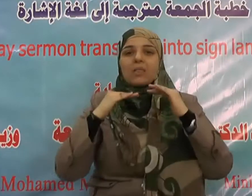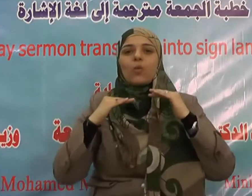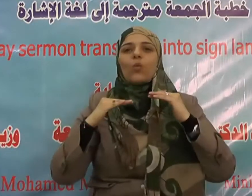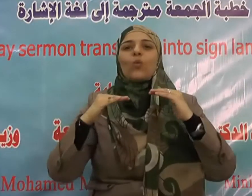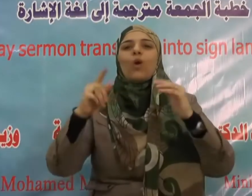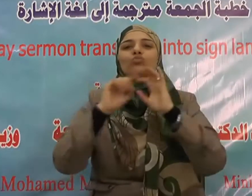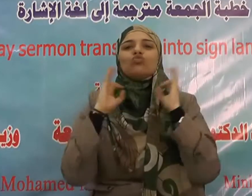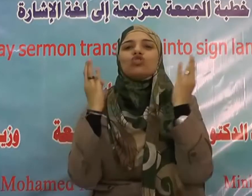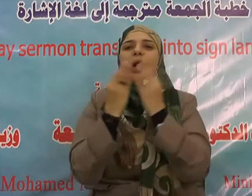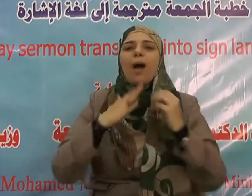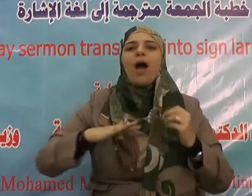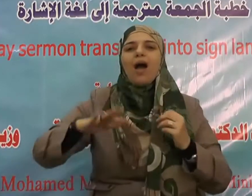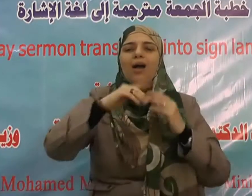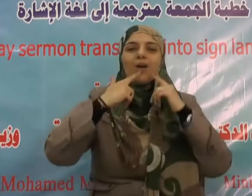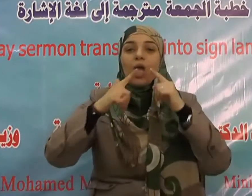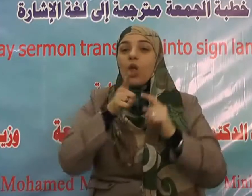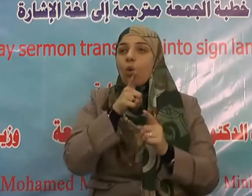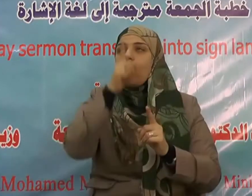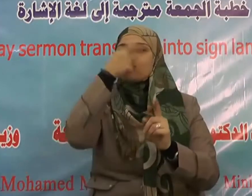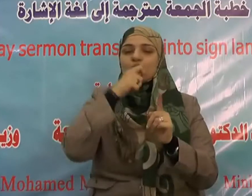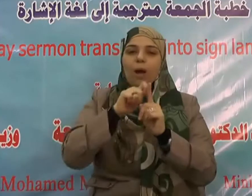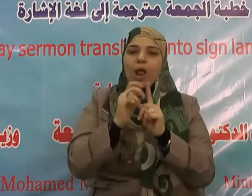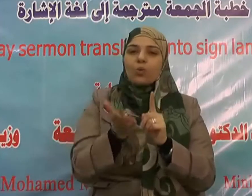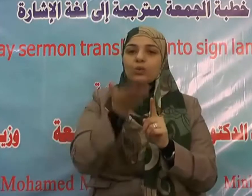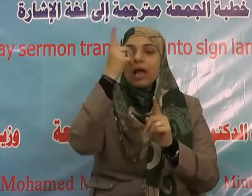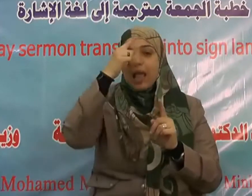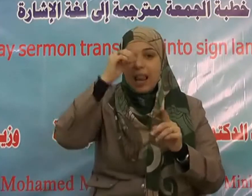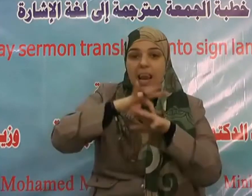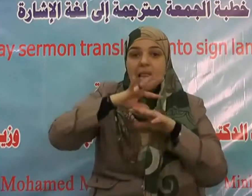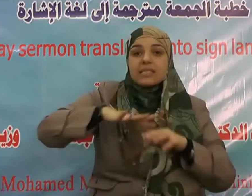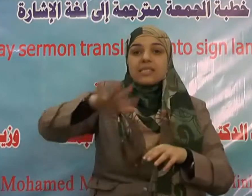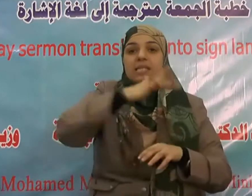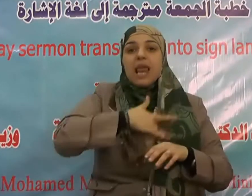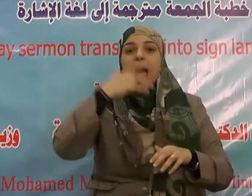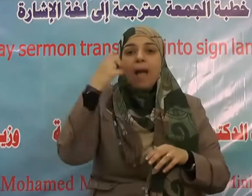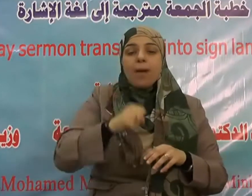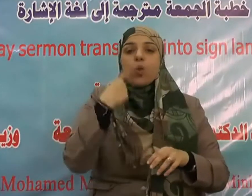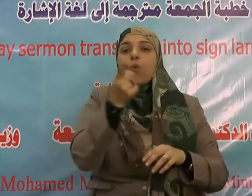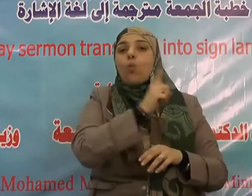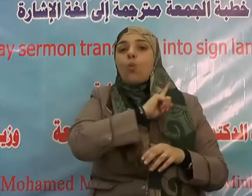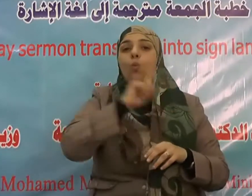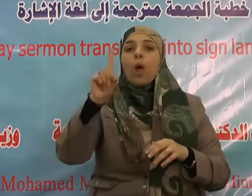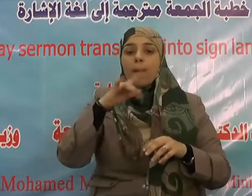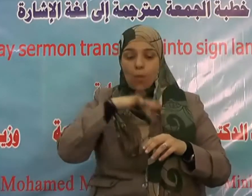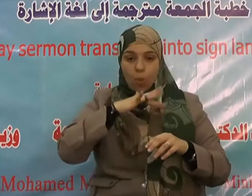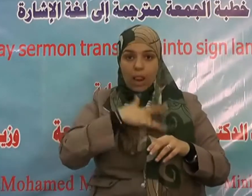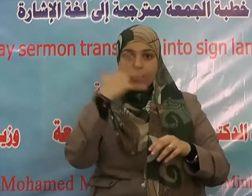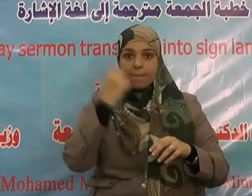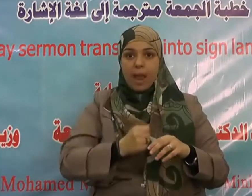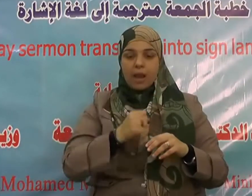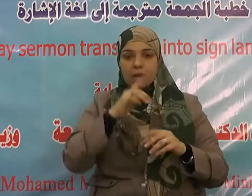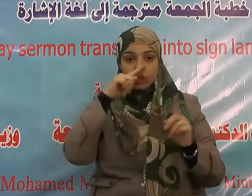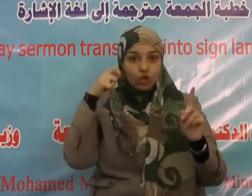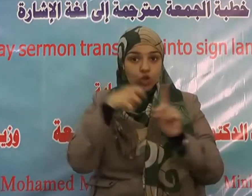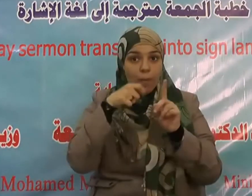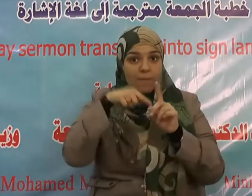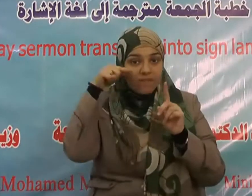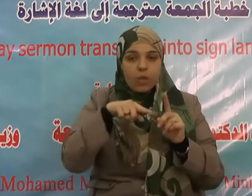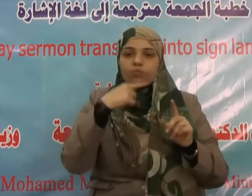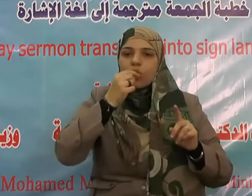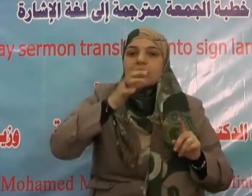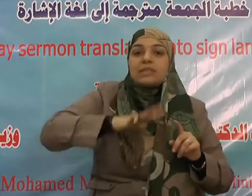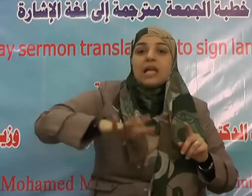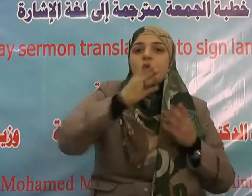ما آمن بي من بات شبعانا وجاره جائع إلى جنبه